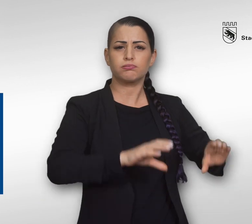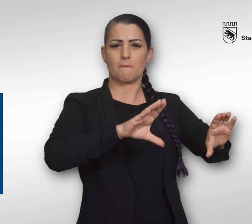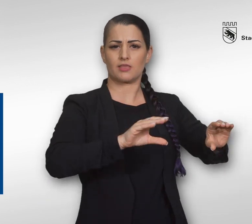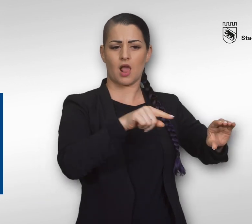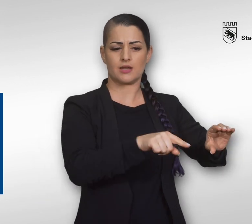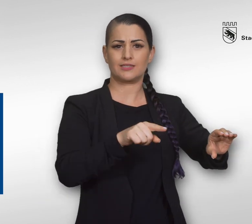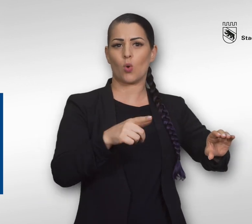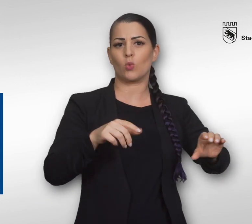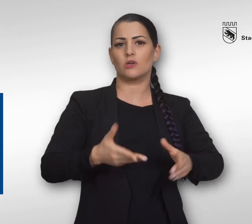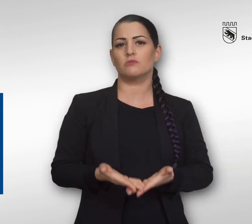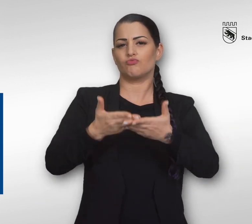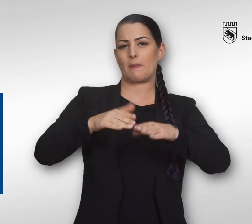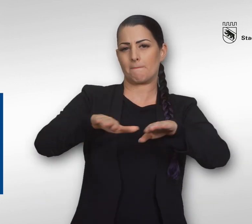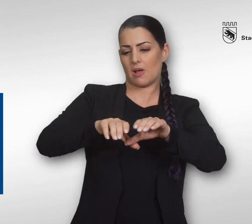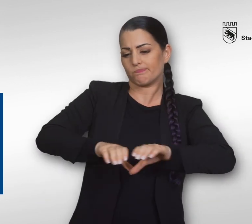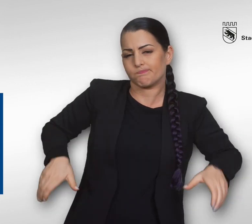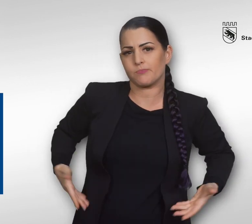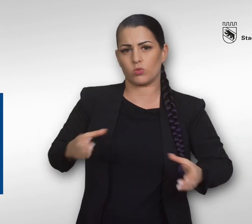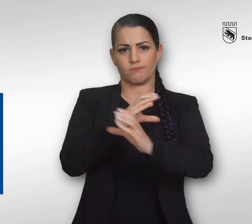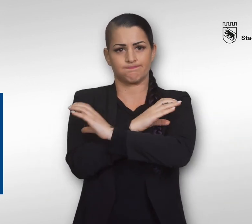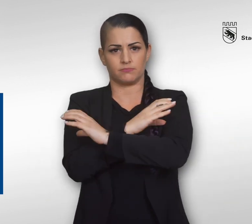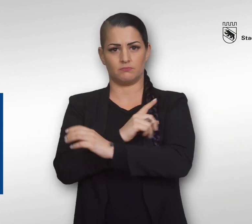Luftmatratzen und Schwimmhilfen gehören nicht ins tiefe Wasser.